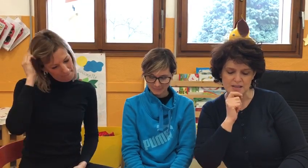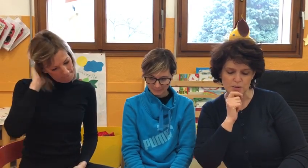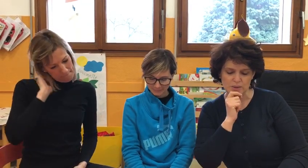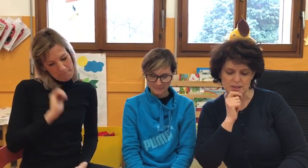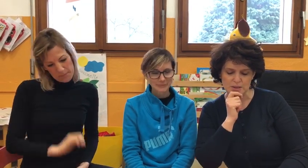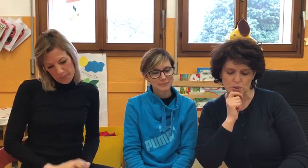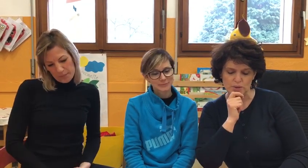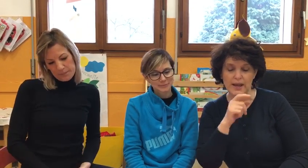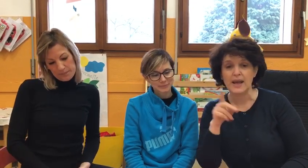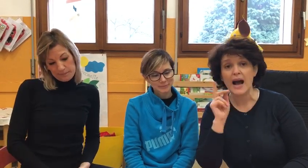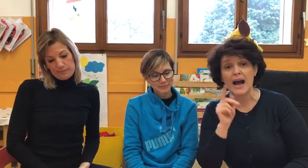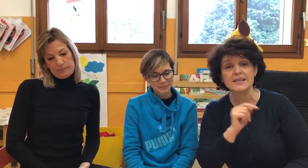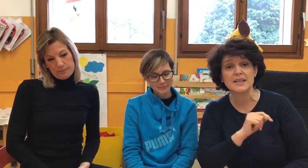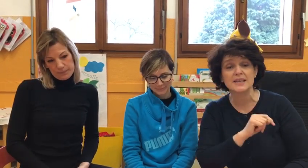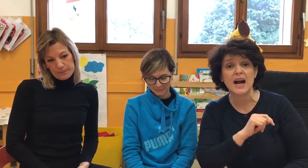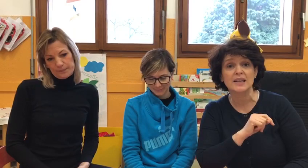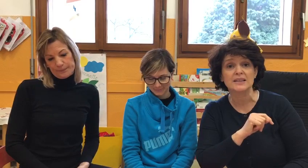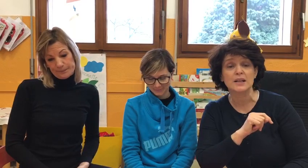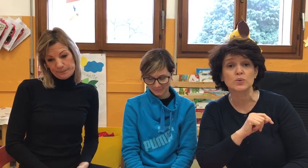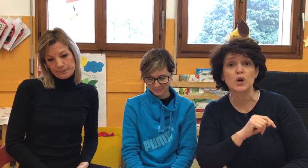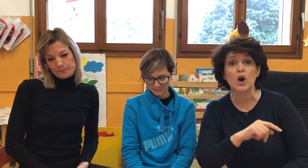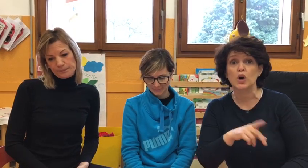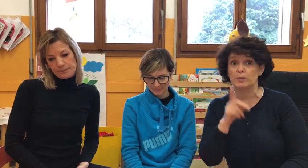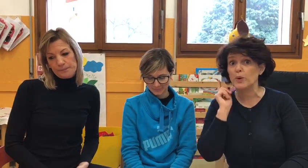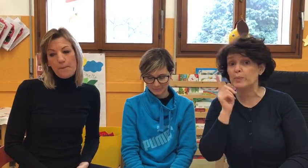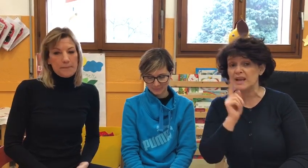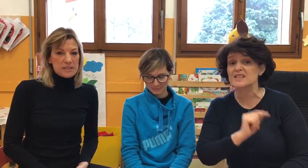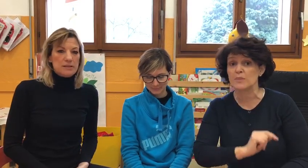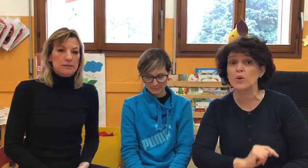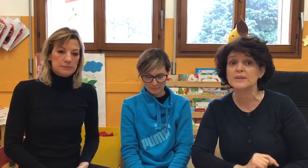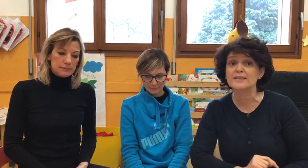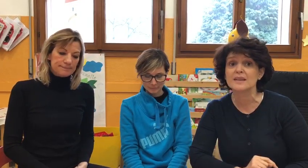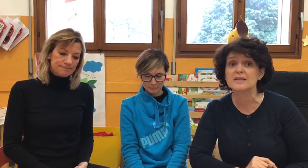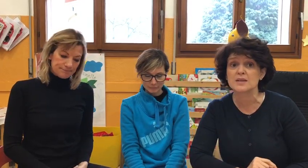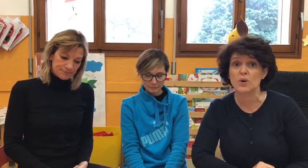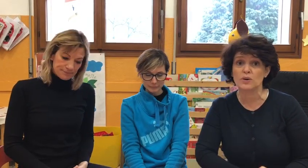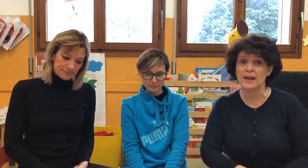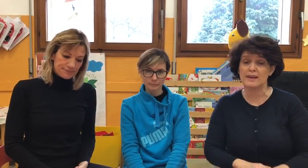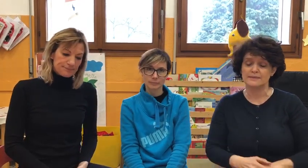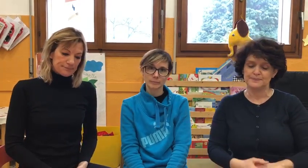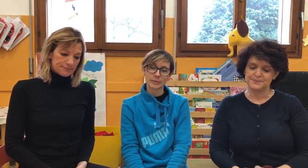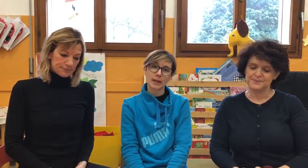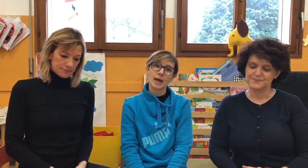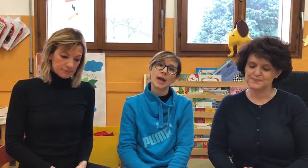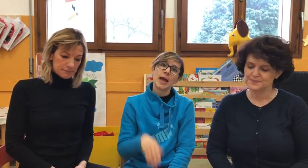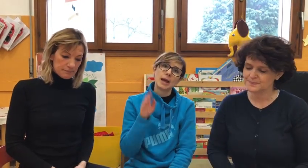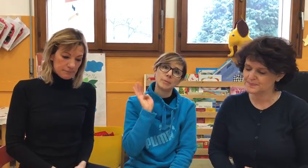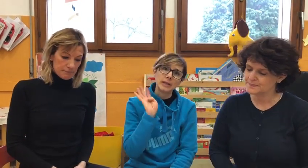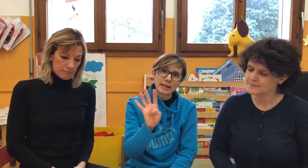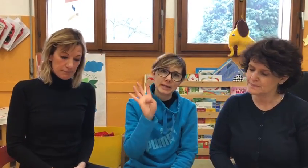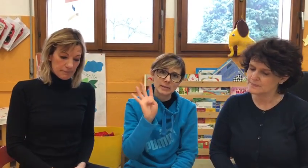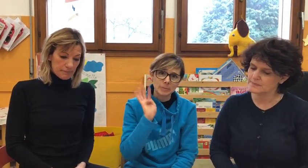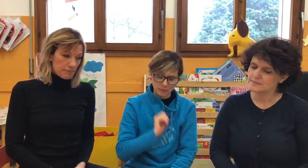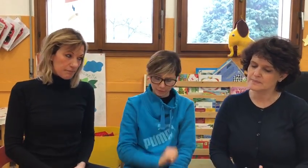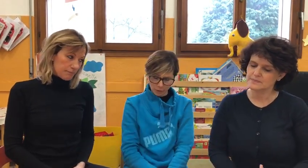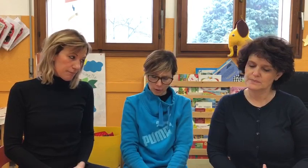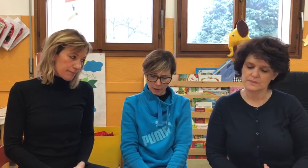situazione, hai segnali del tuo corpo, presta molta attenzione. And please, number four,